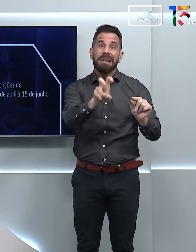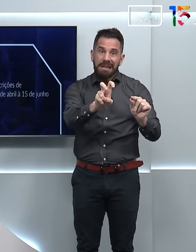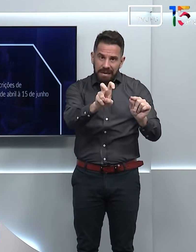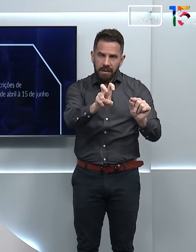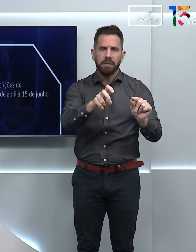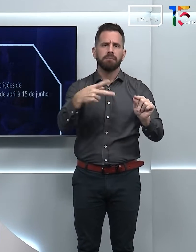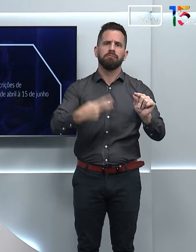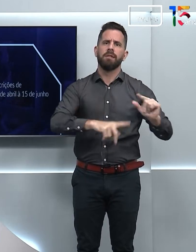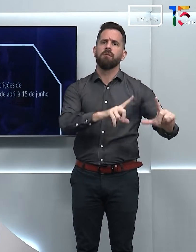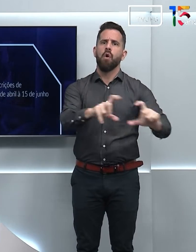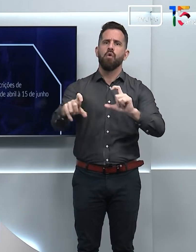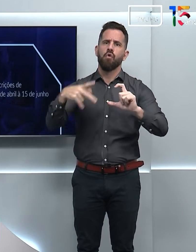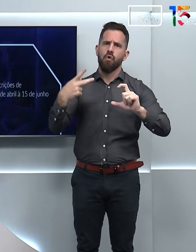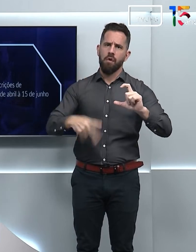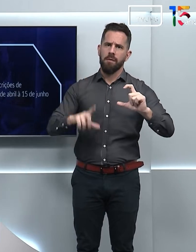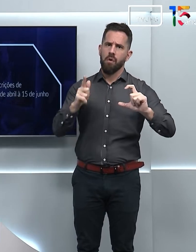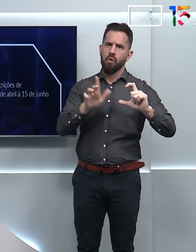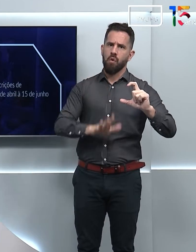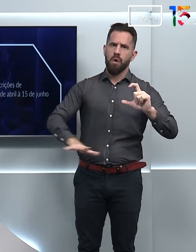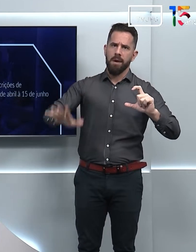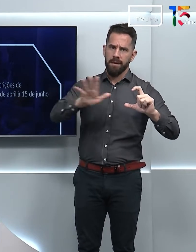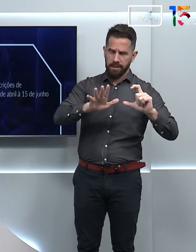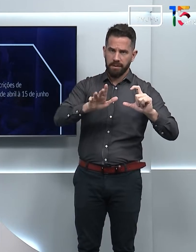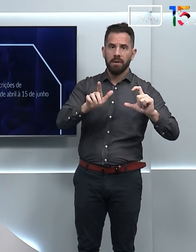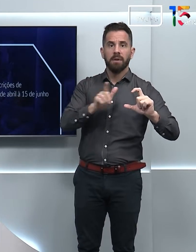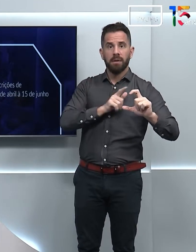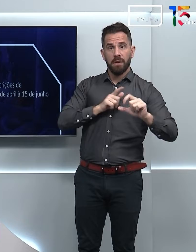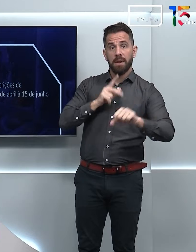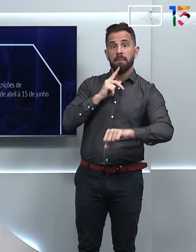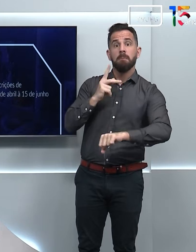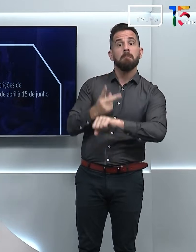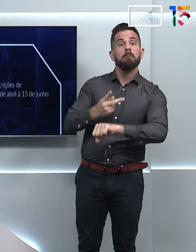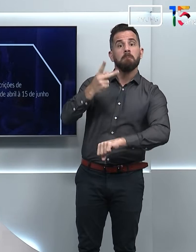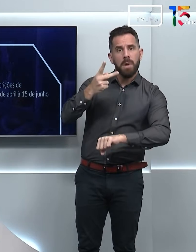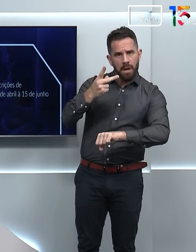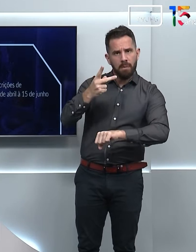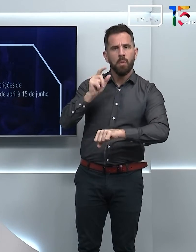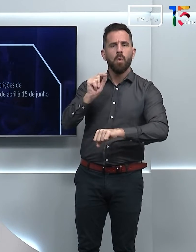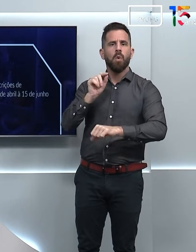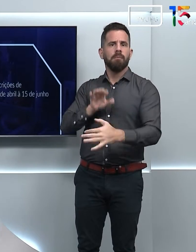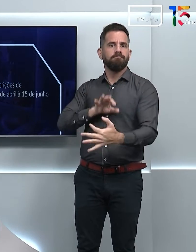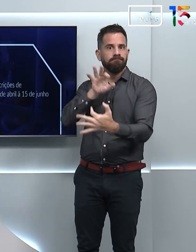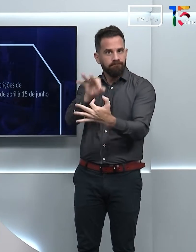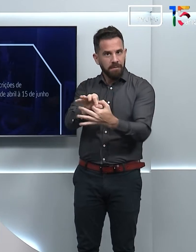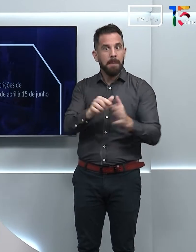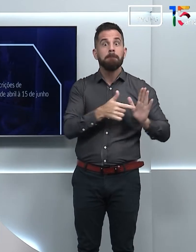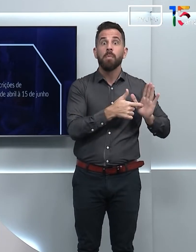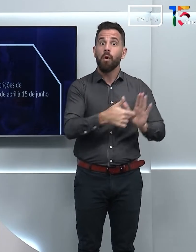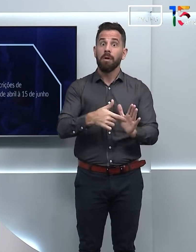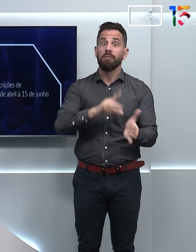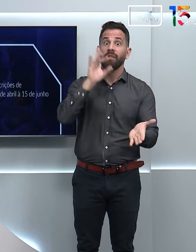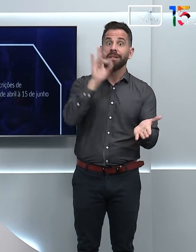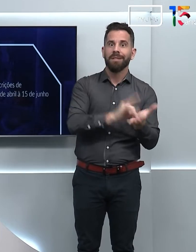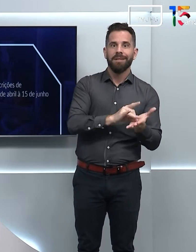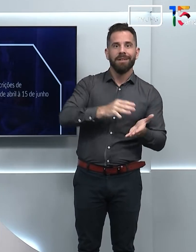estado de Goiás. E cinco deles vão receber a título de prêmio a exposição física do ensaio durante a terceira edição do